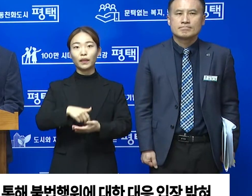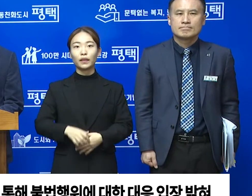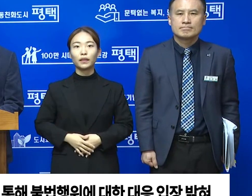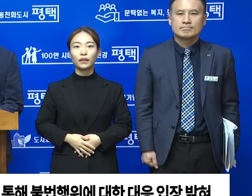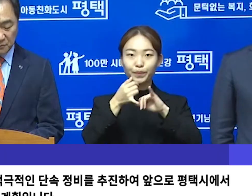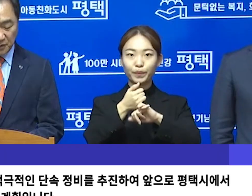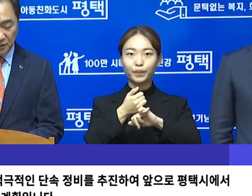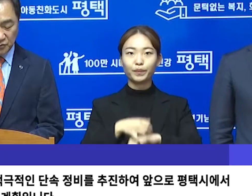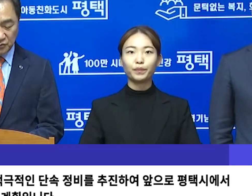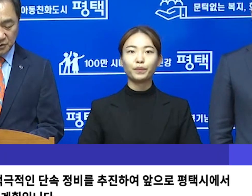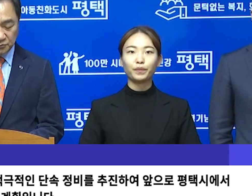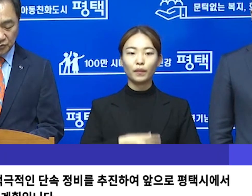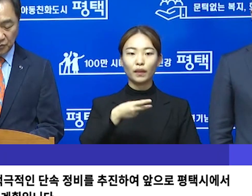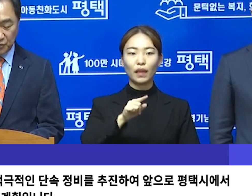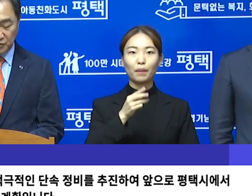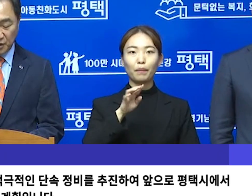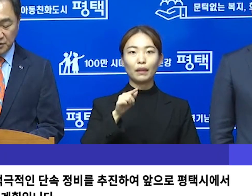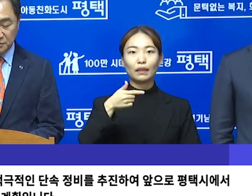전했습니다.